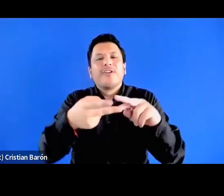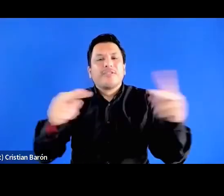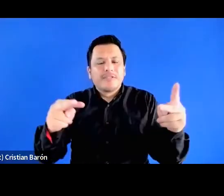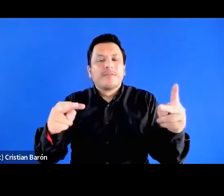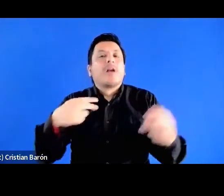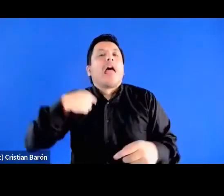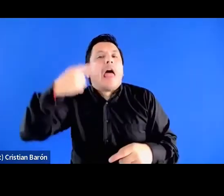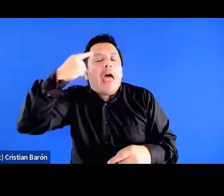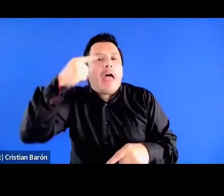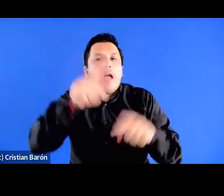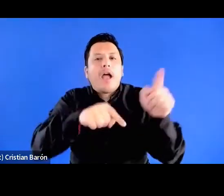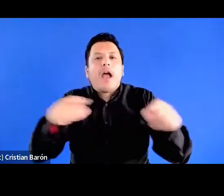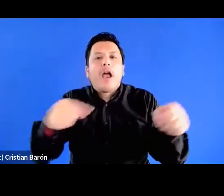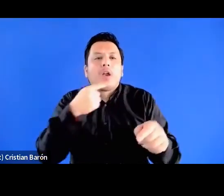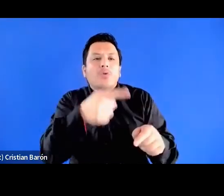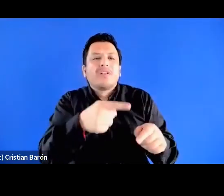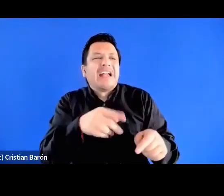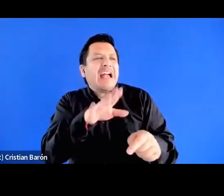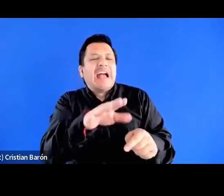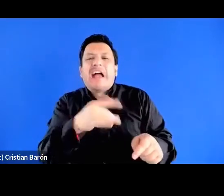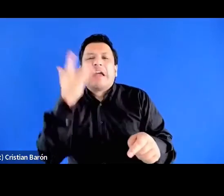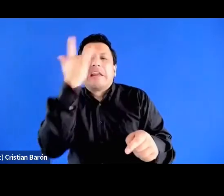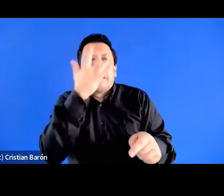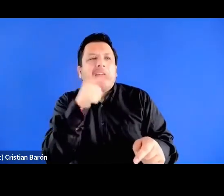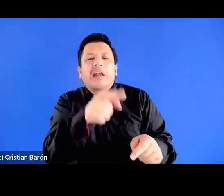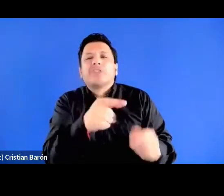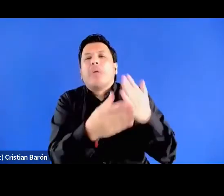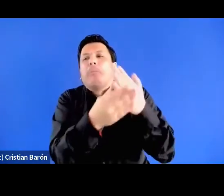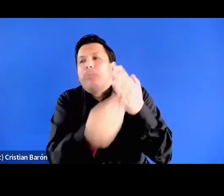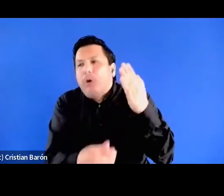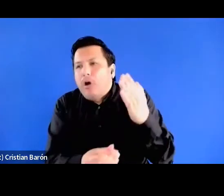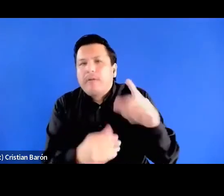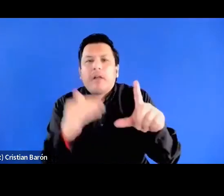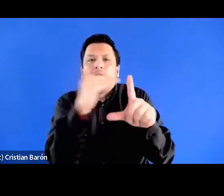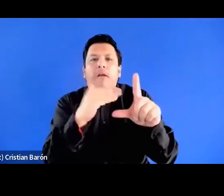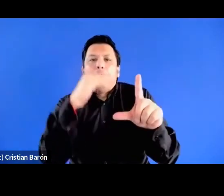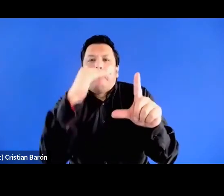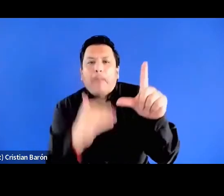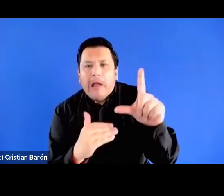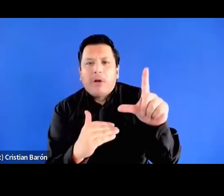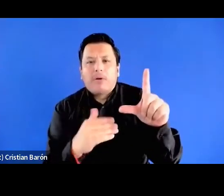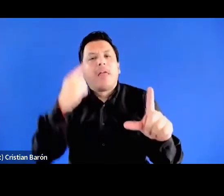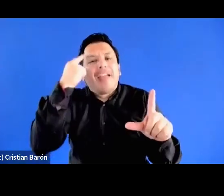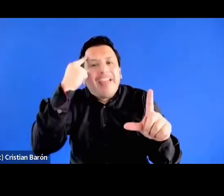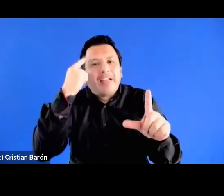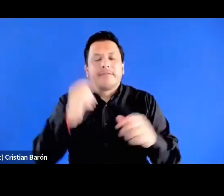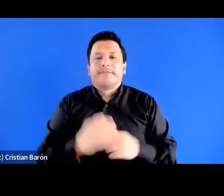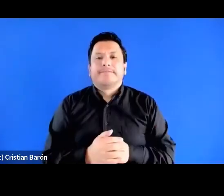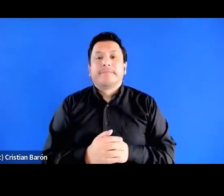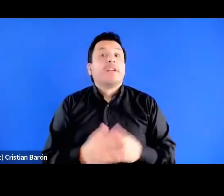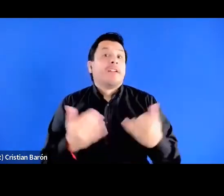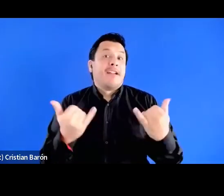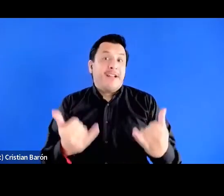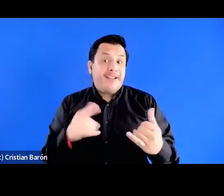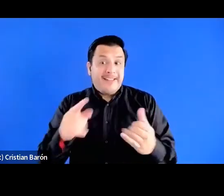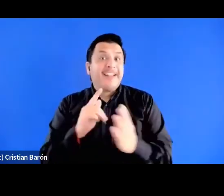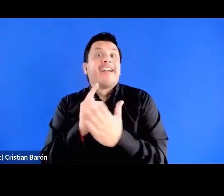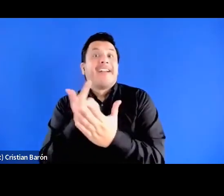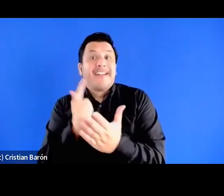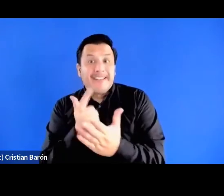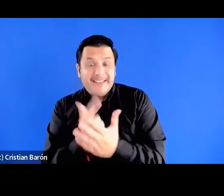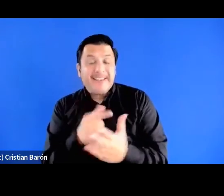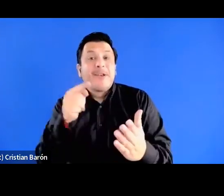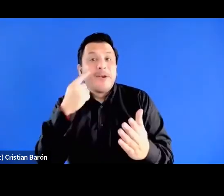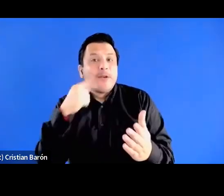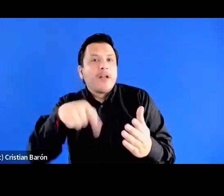como inevitablemente pobre y de clase baja, entre comillas. Este libro examina entonces la configuración de las clases